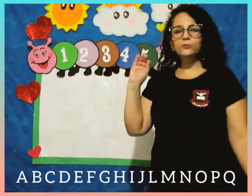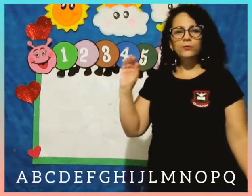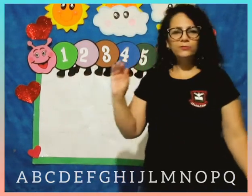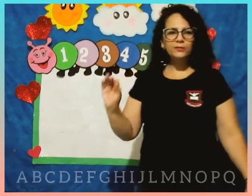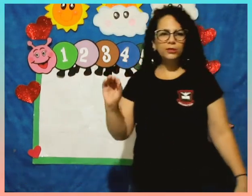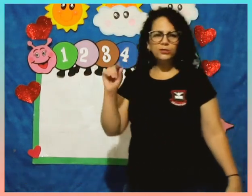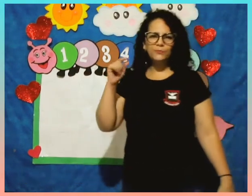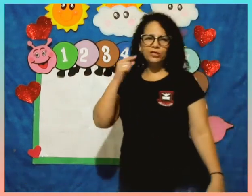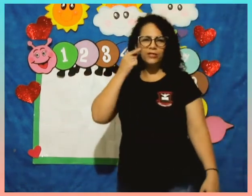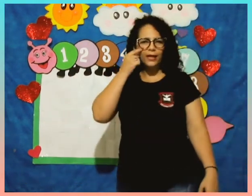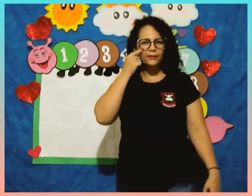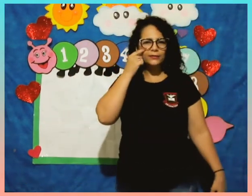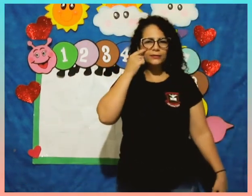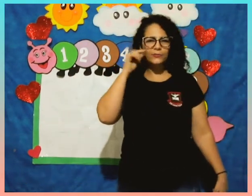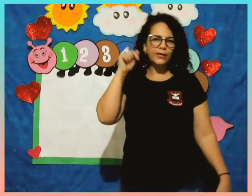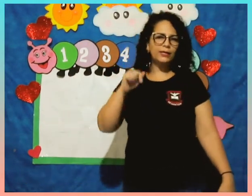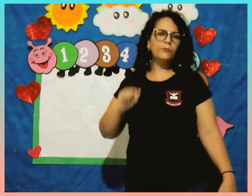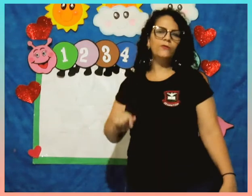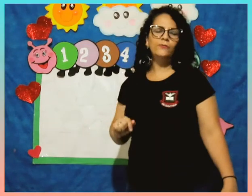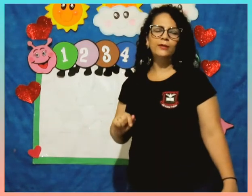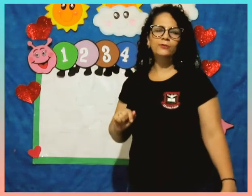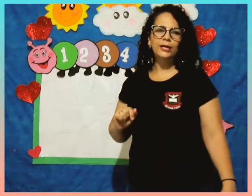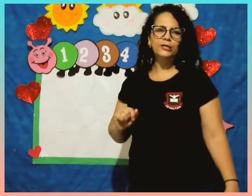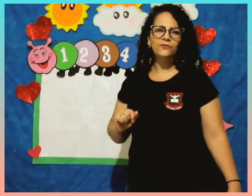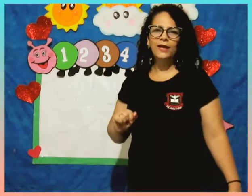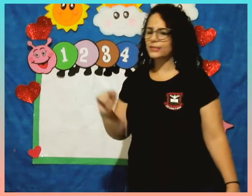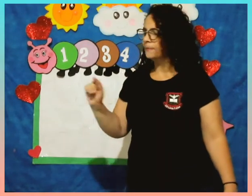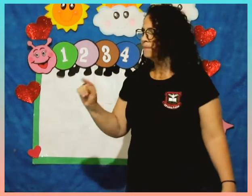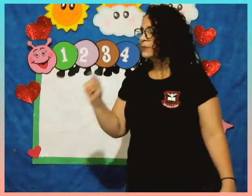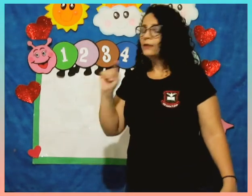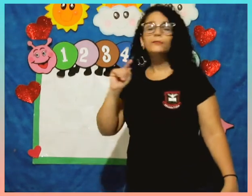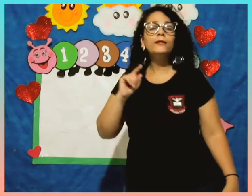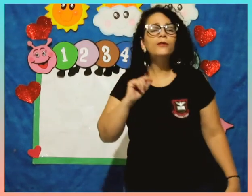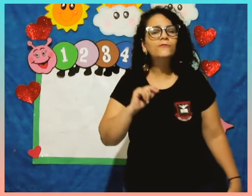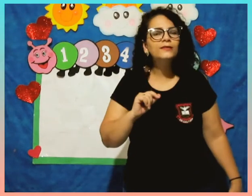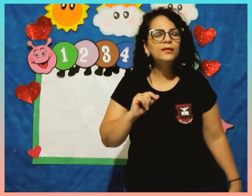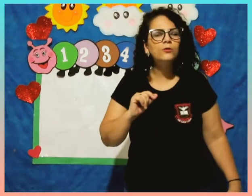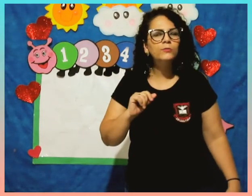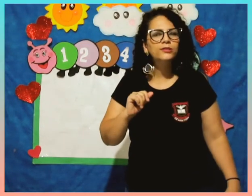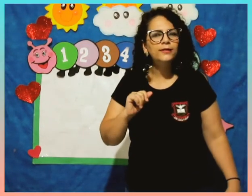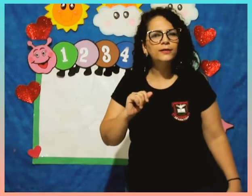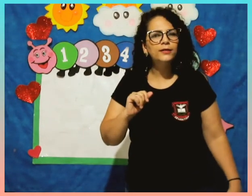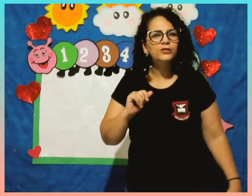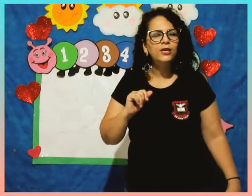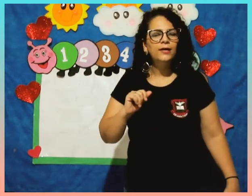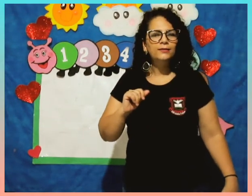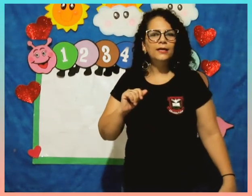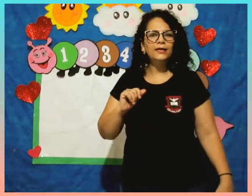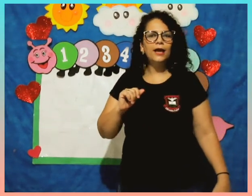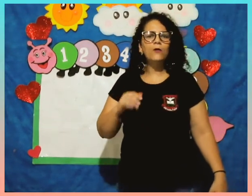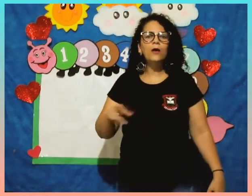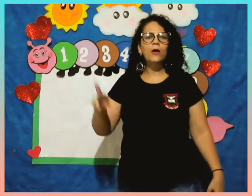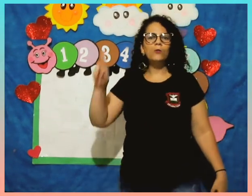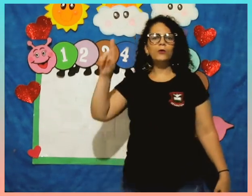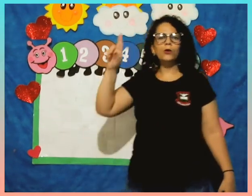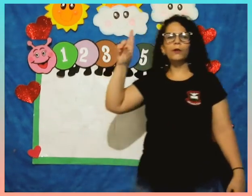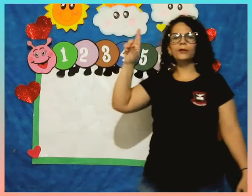mãozinhas e prestar atenção em cada movimento que elas fazem. Tentem fazer algumas letrinhas, tá legal? O meu nome é